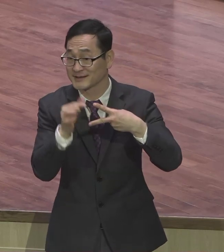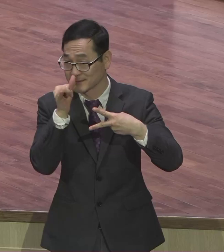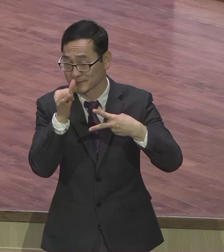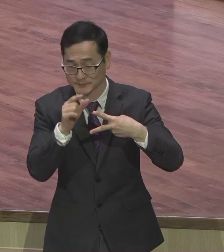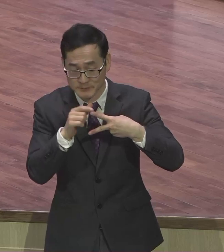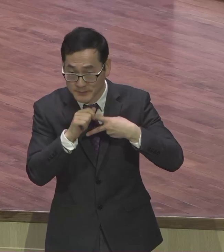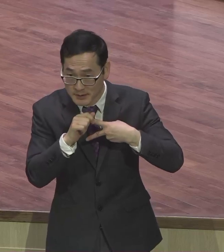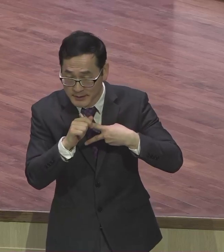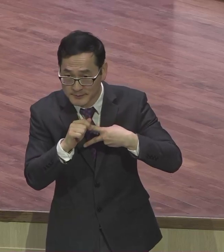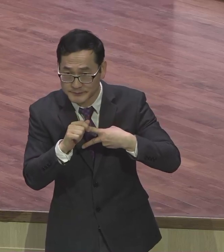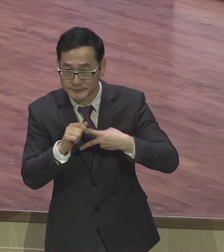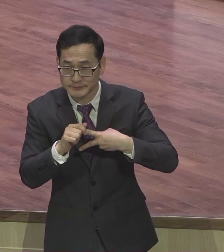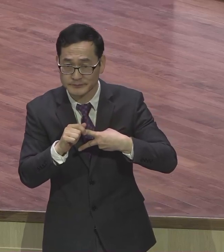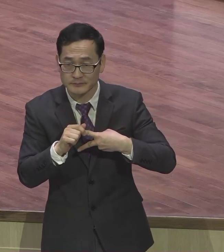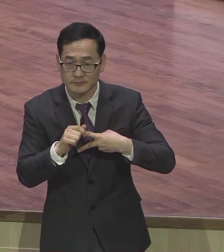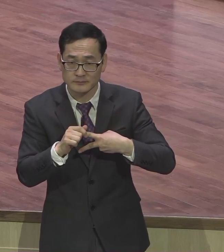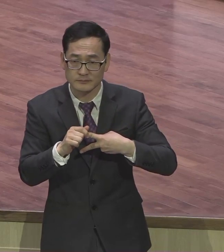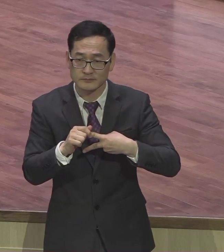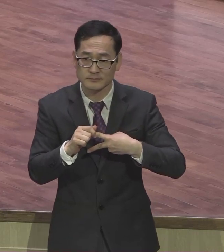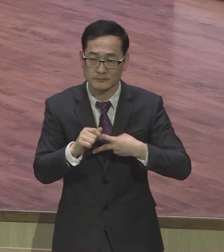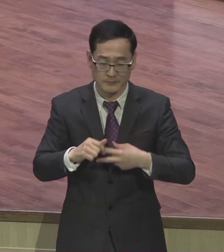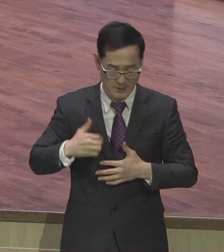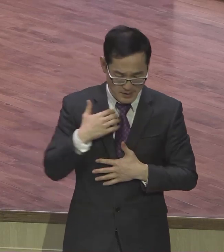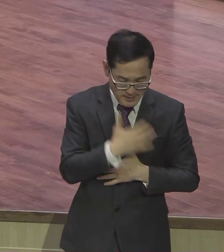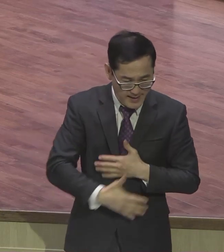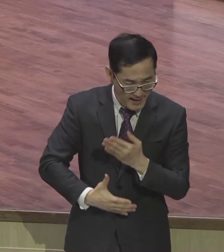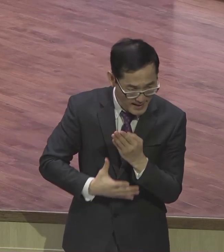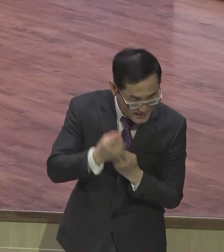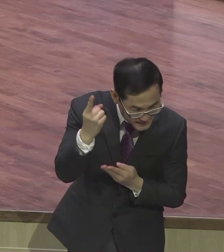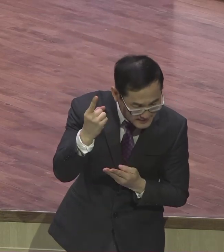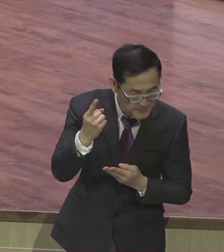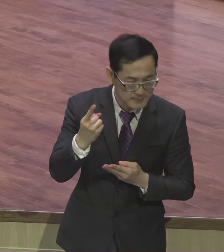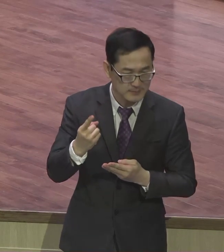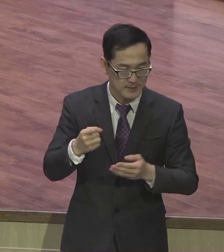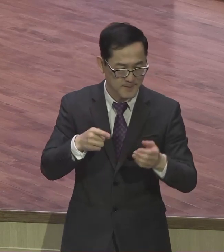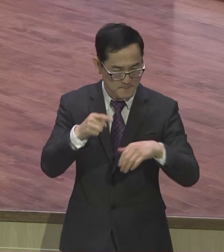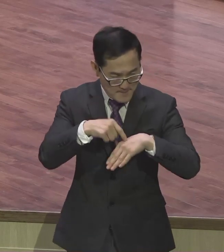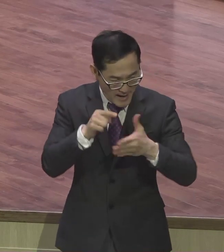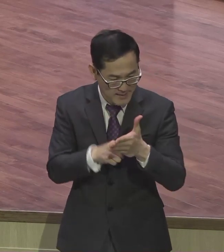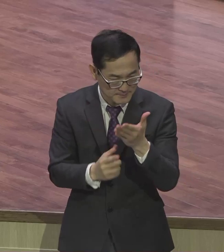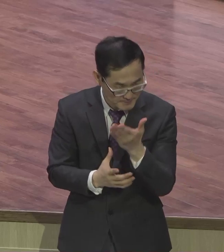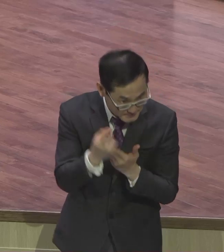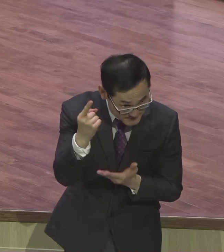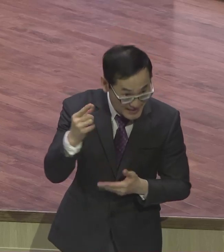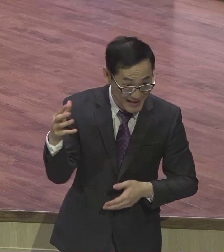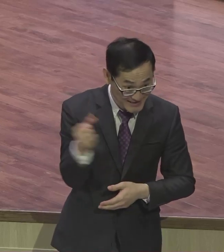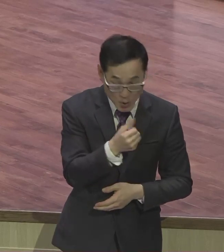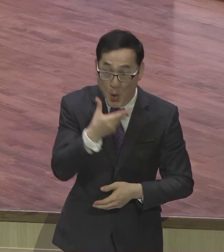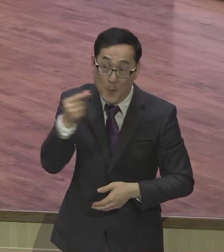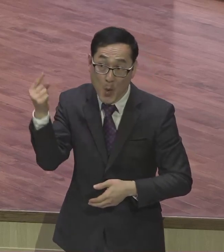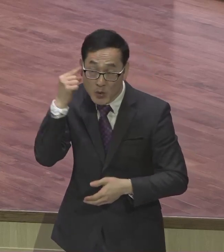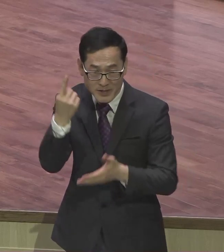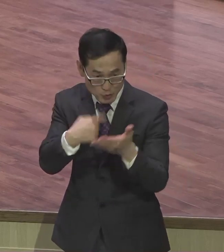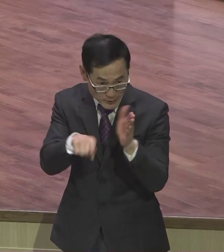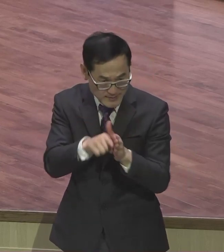한마음 한뜻 되어서 보금의 신앙을 위해서 협력해라